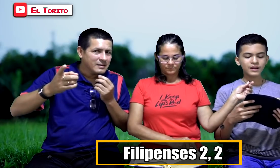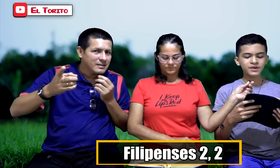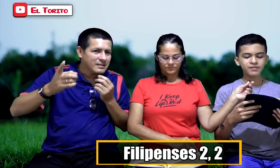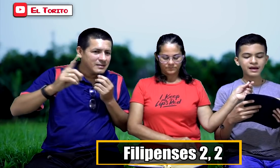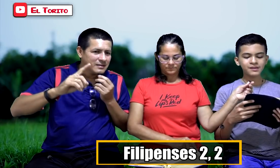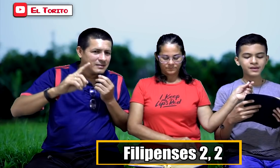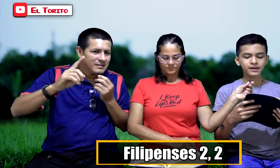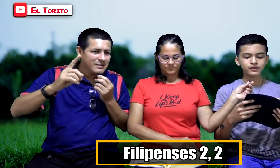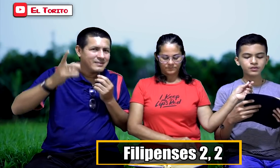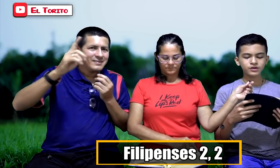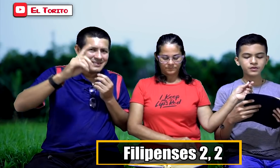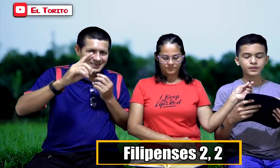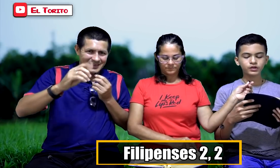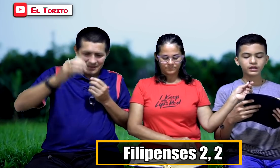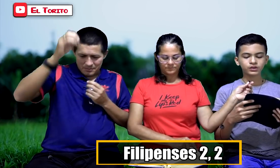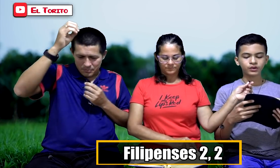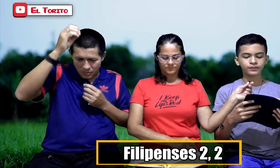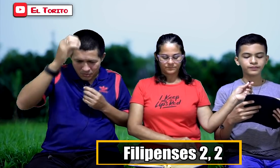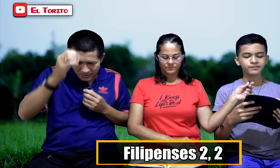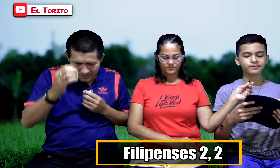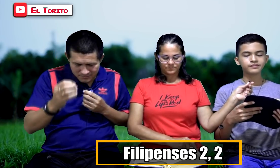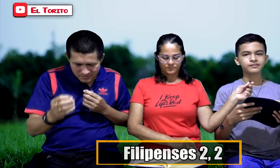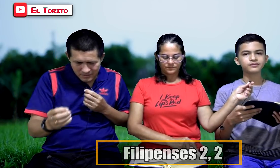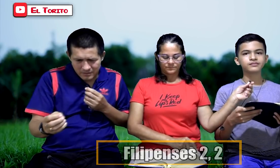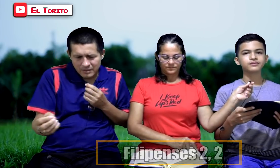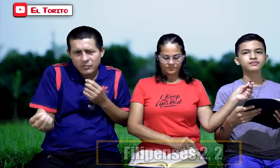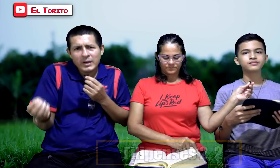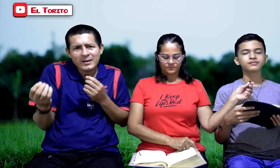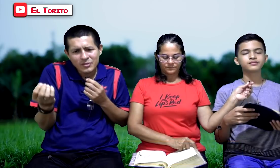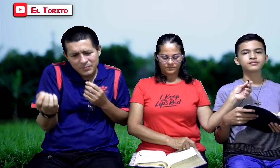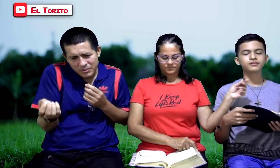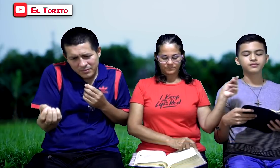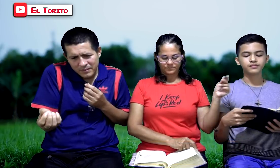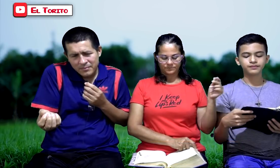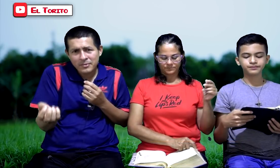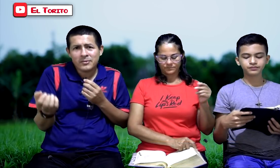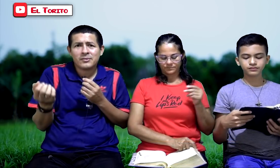eso